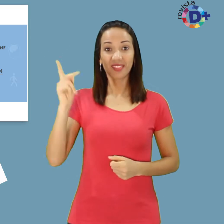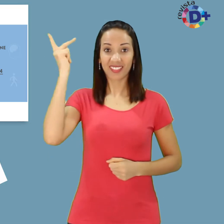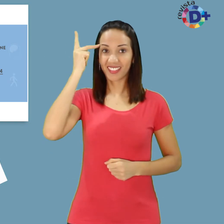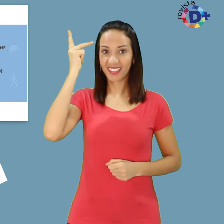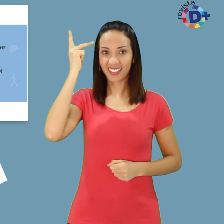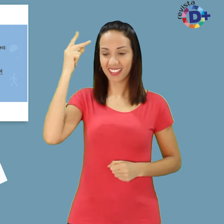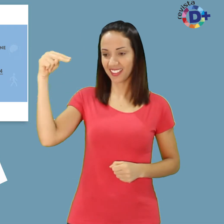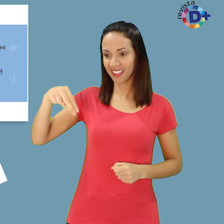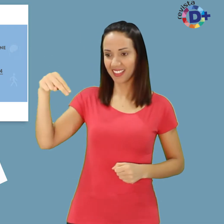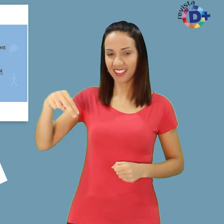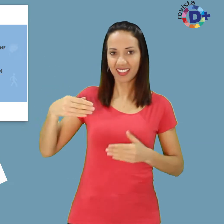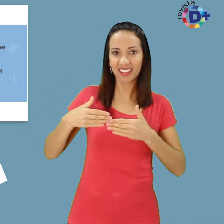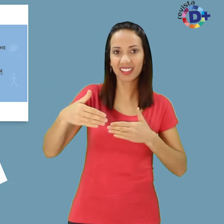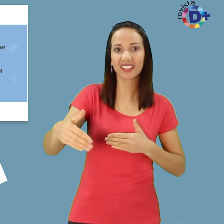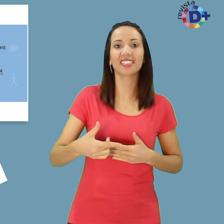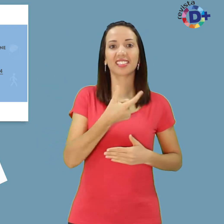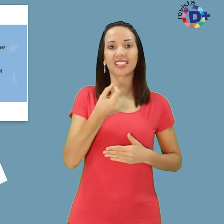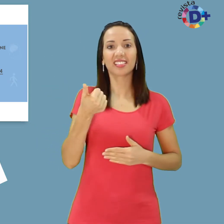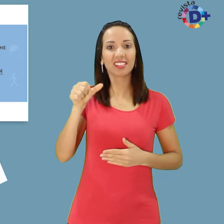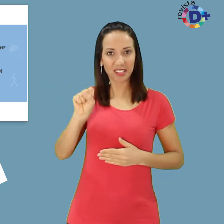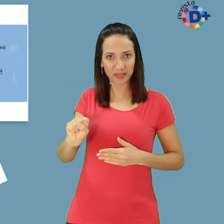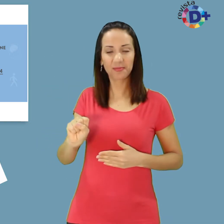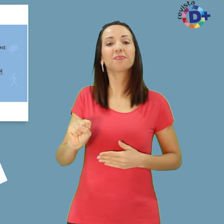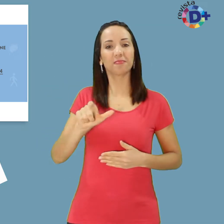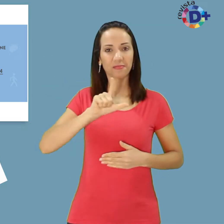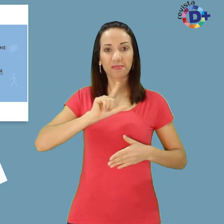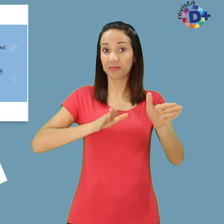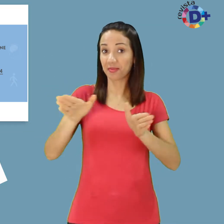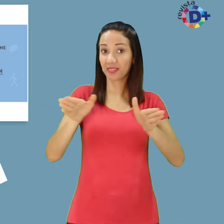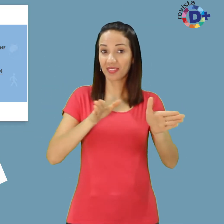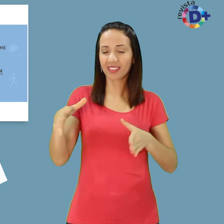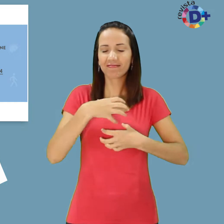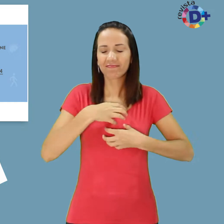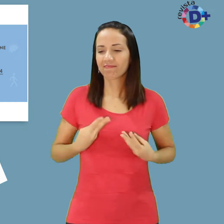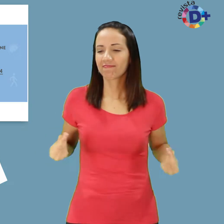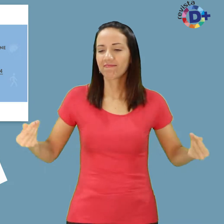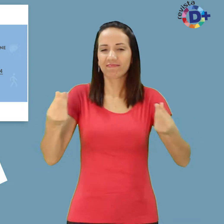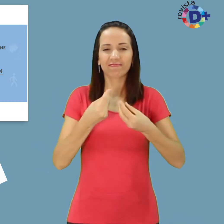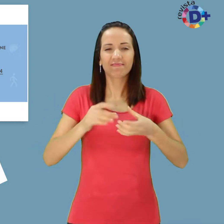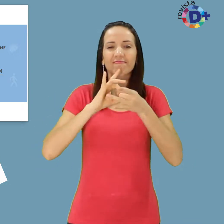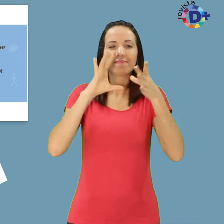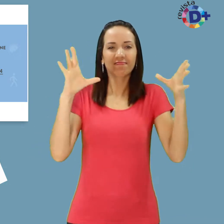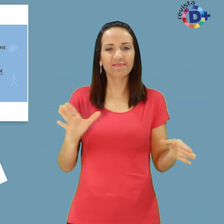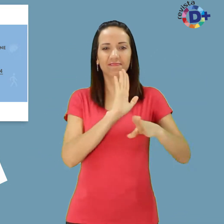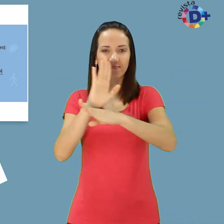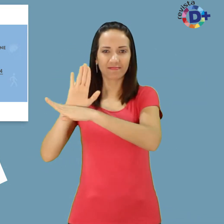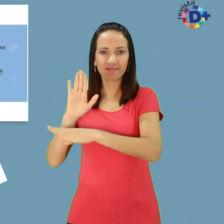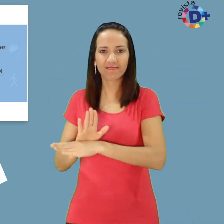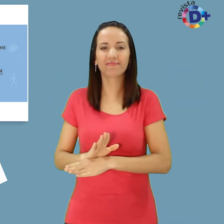Paulo, novembro de 2018. A sensibilidade de dar autonomia, suporte e viabilizar